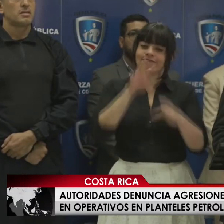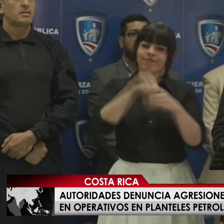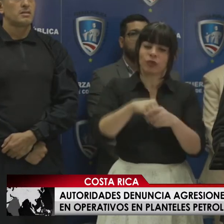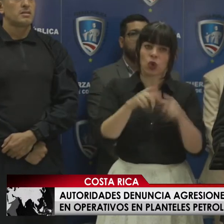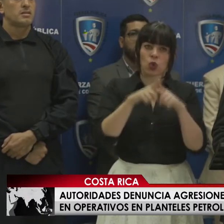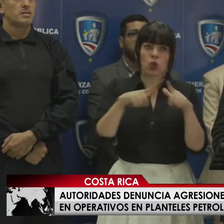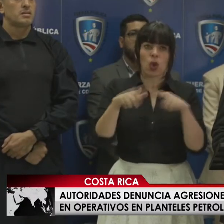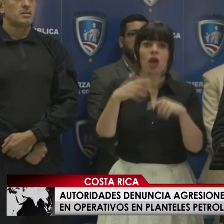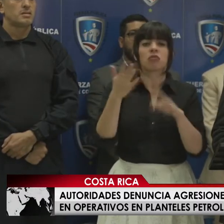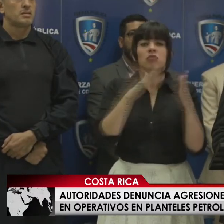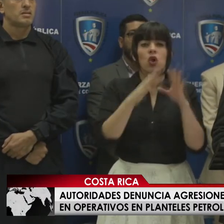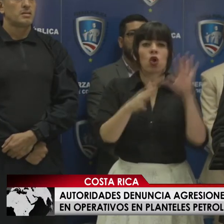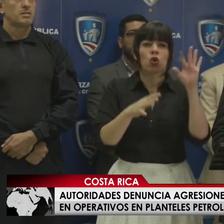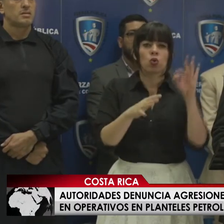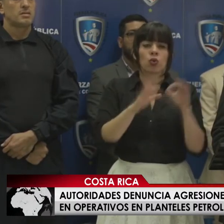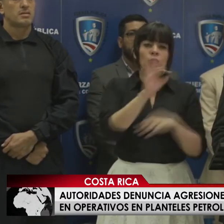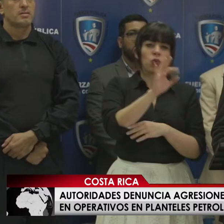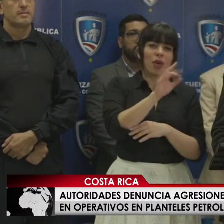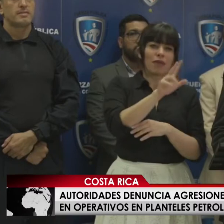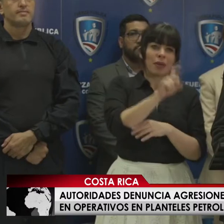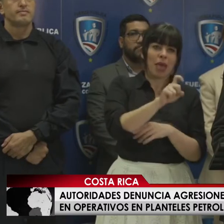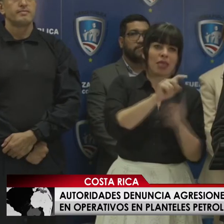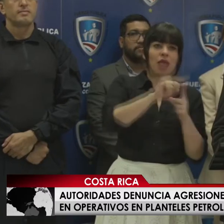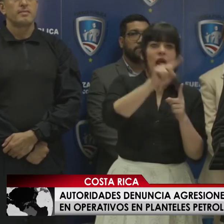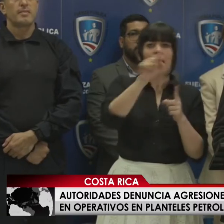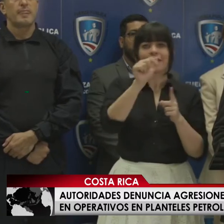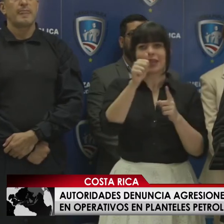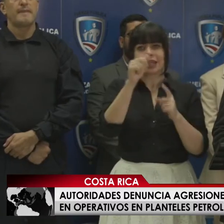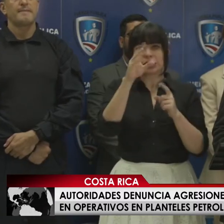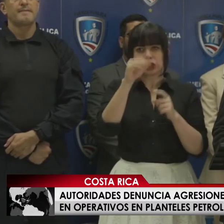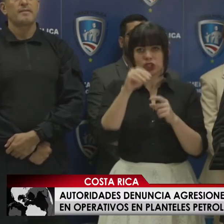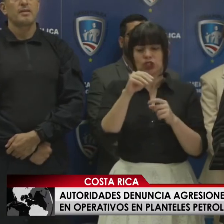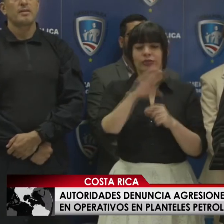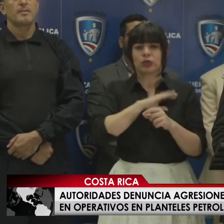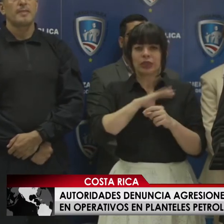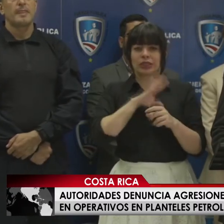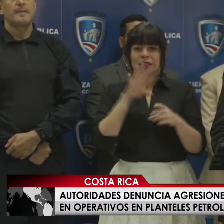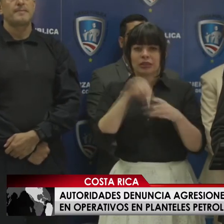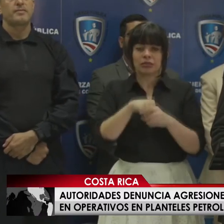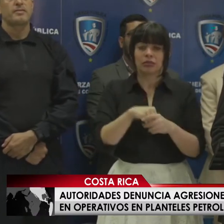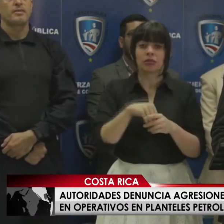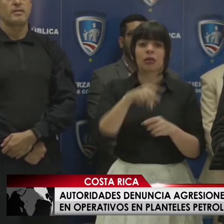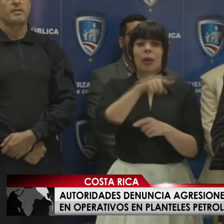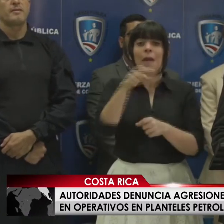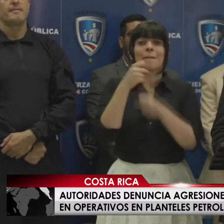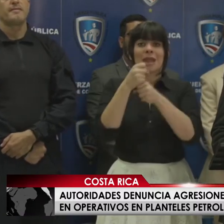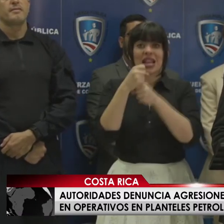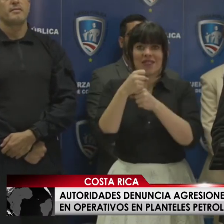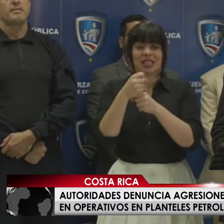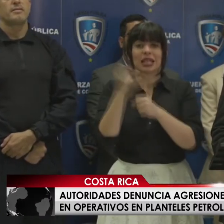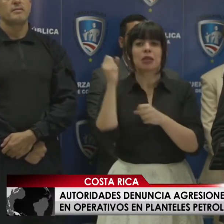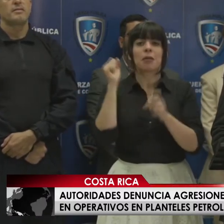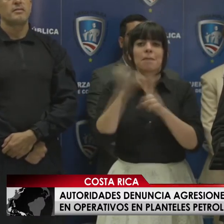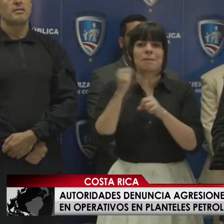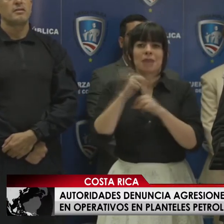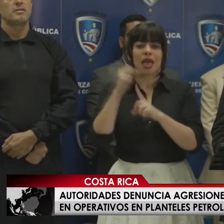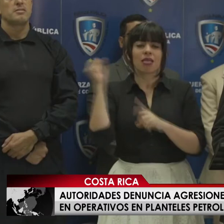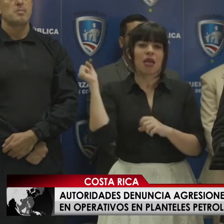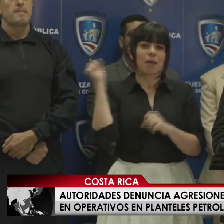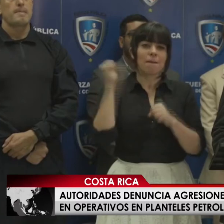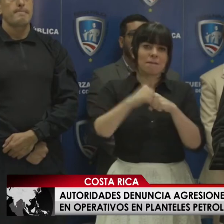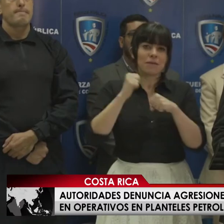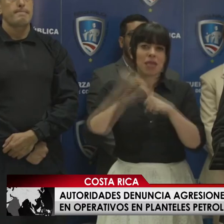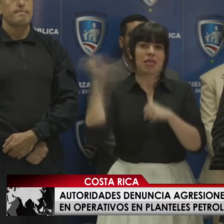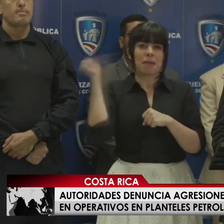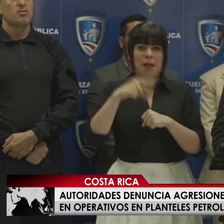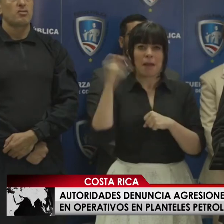entre las 9 y 30 a las 10 de la noche. Nuestros oficiales fueron atacados por los manifestantes con piedras y bueno, tenemos